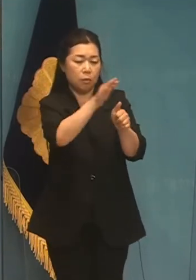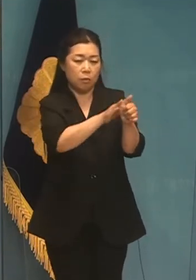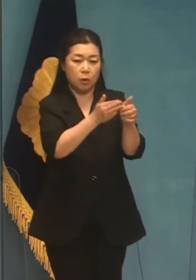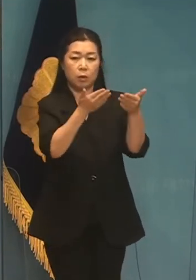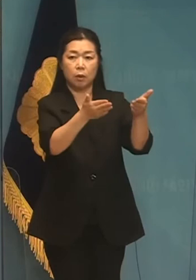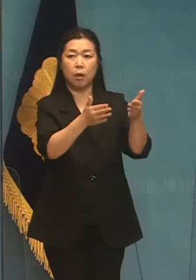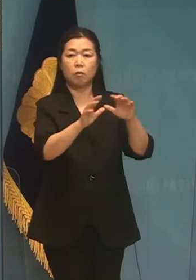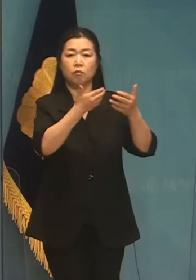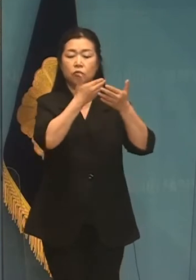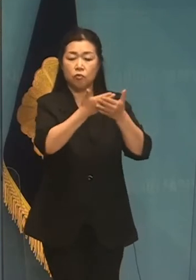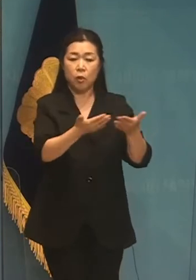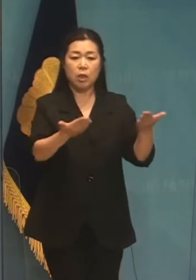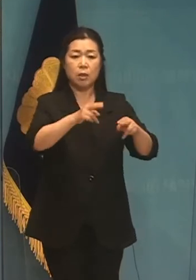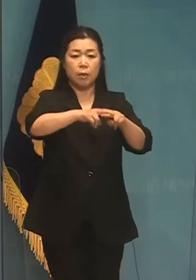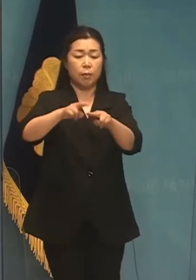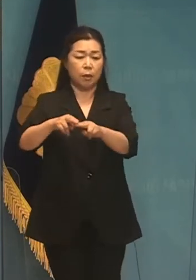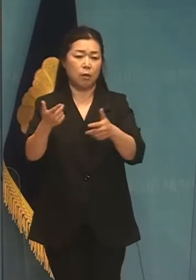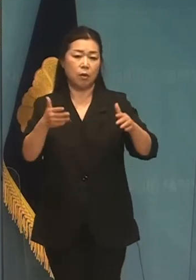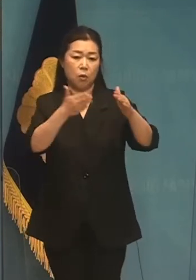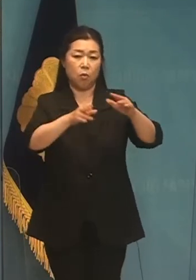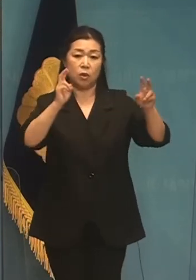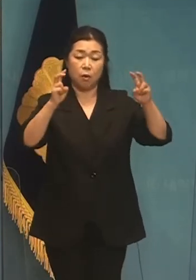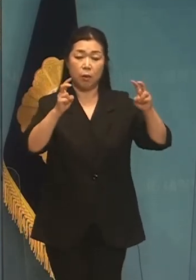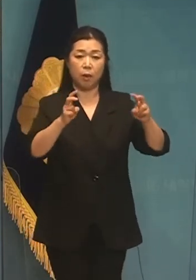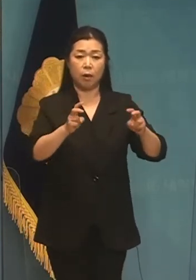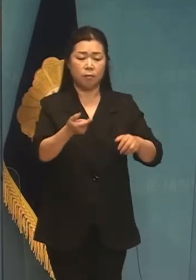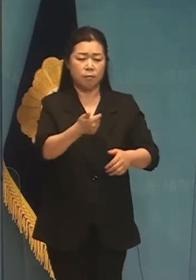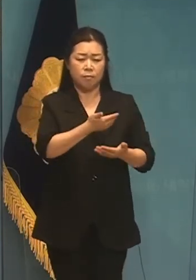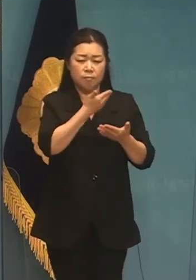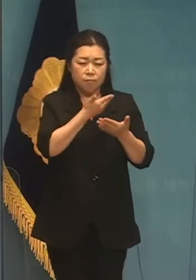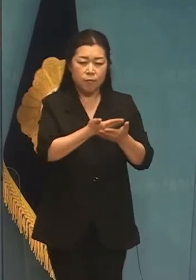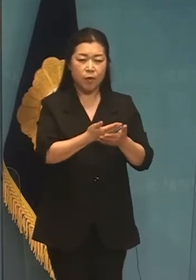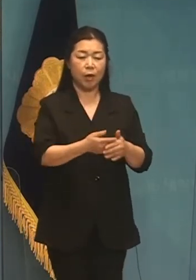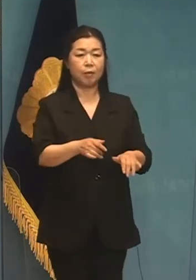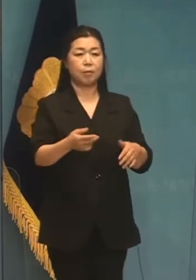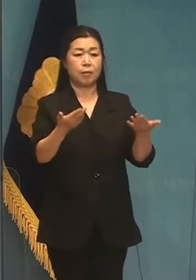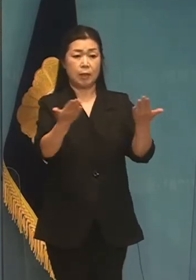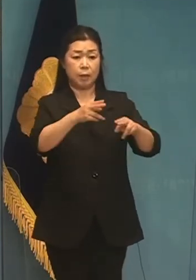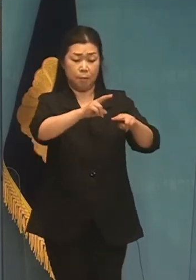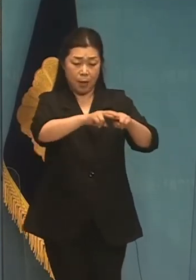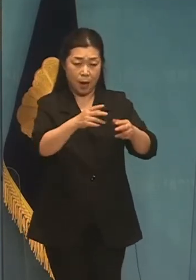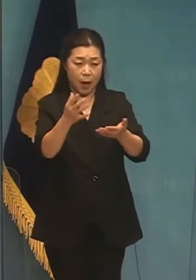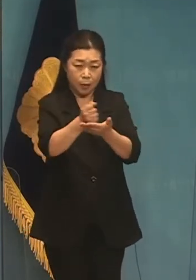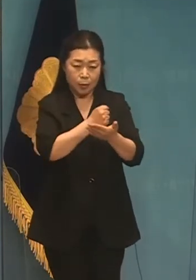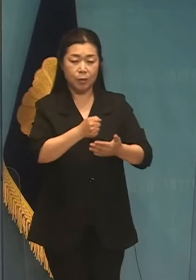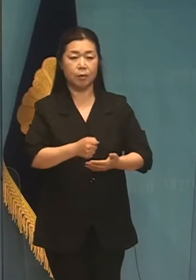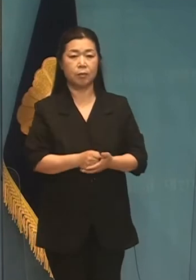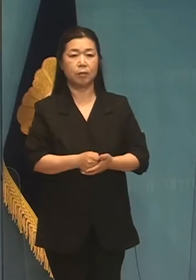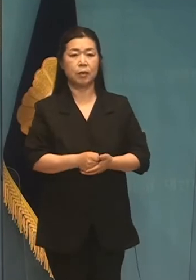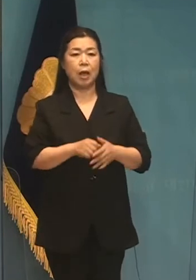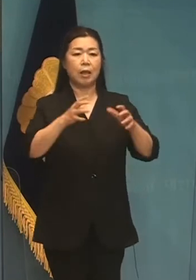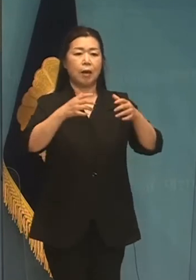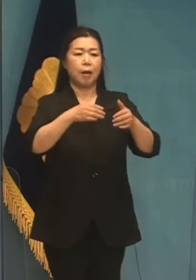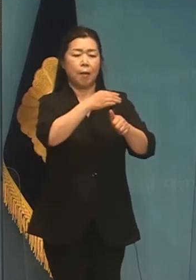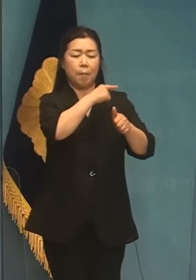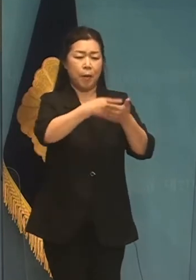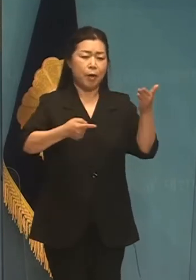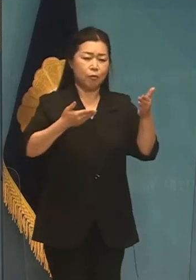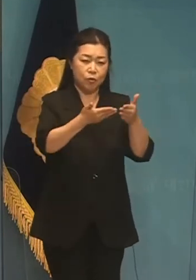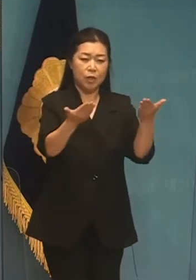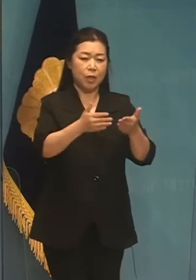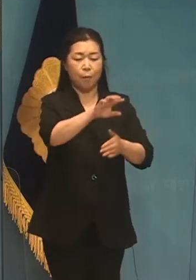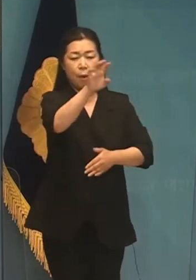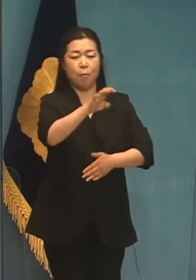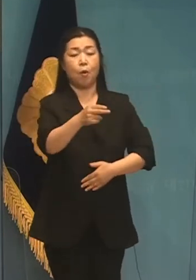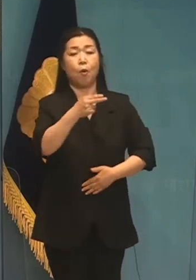국가공직이나 각종 공기업에 알짜모직을 얻어 나라를 줌 먹는 낡은 행태가 다시는 반복되지 않기를